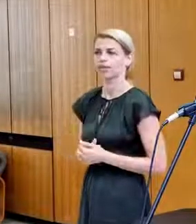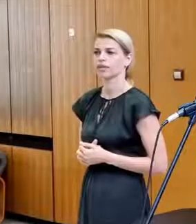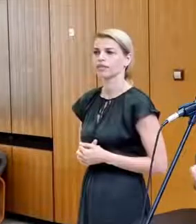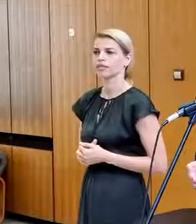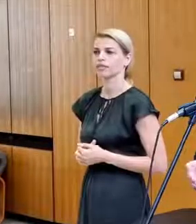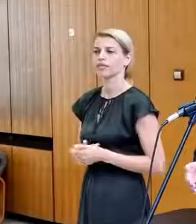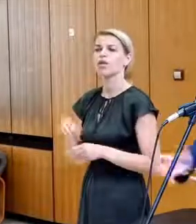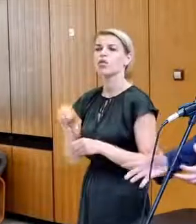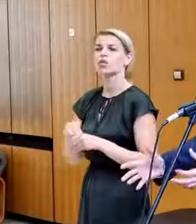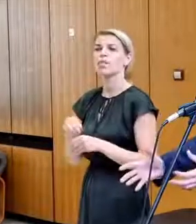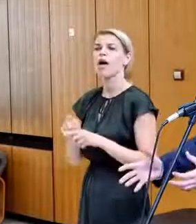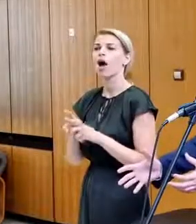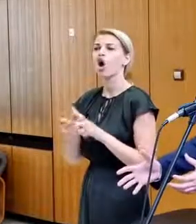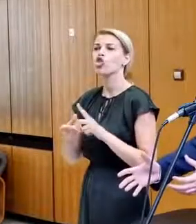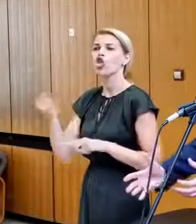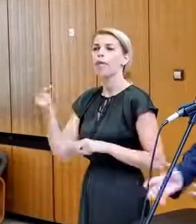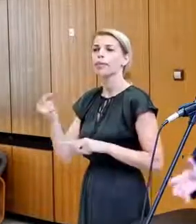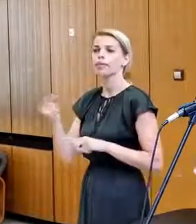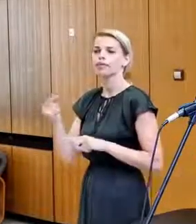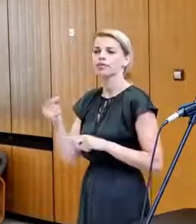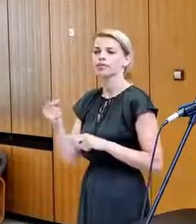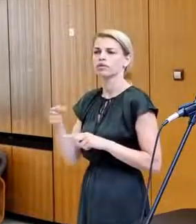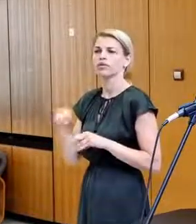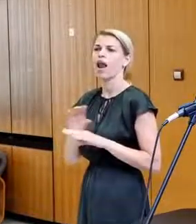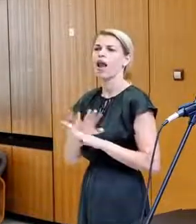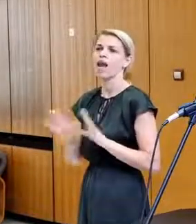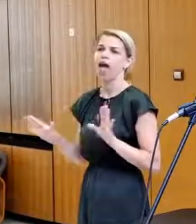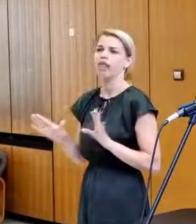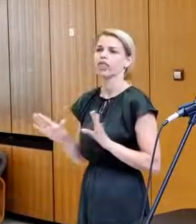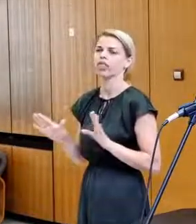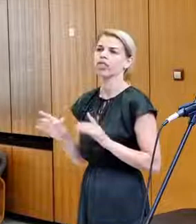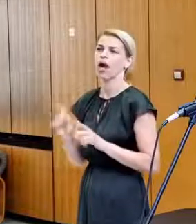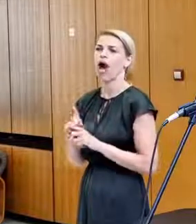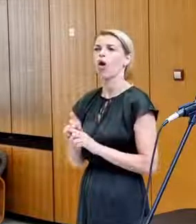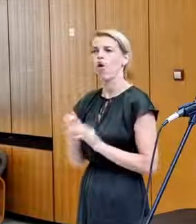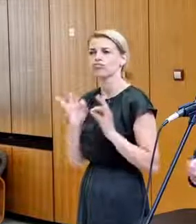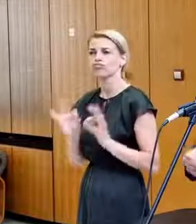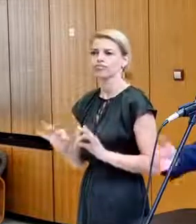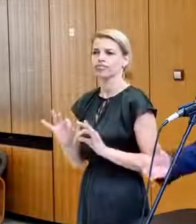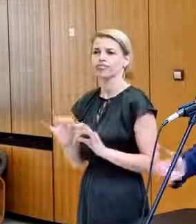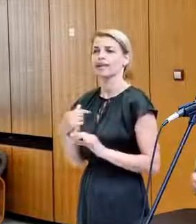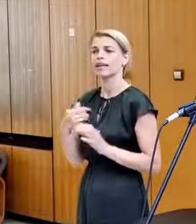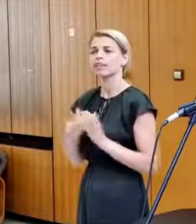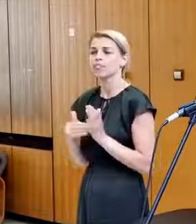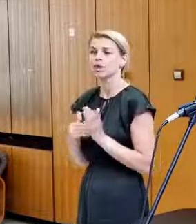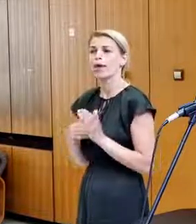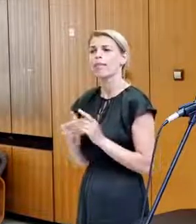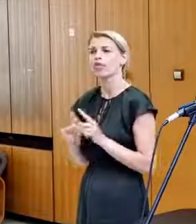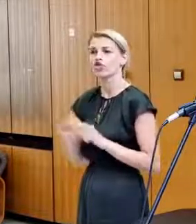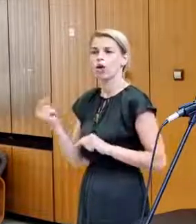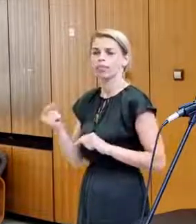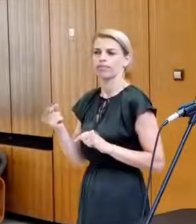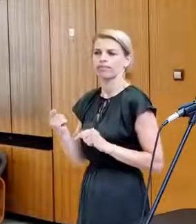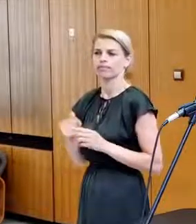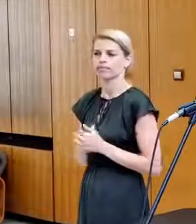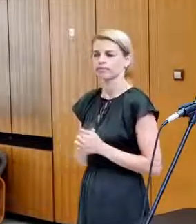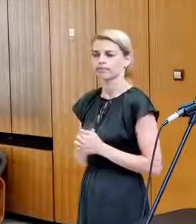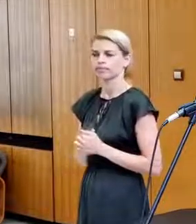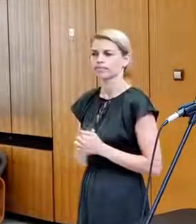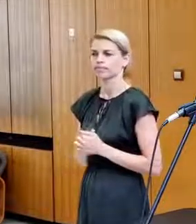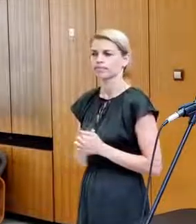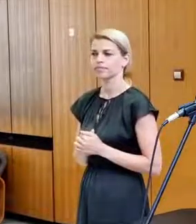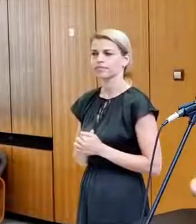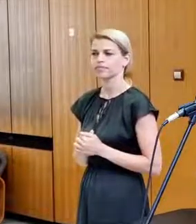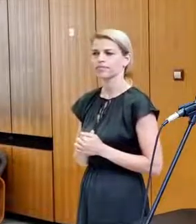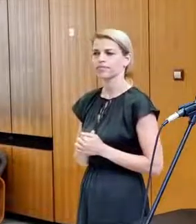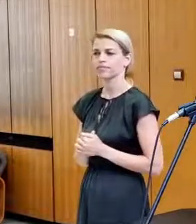Čiže nebudeme mať, že top špičkovú technológiu, ale stále špičkovú technológiu, ktorá naozaj sa do mi približuje F-35-kám. No